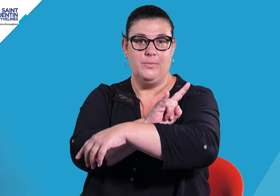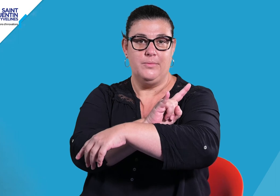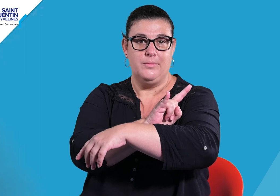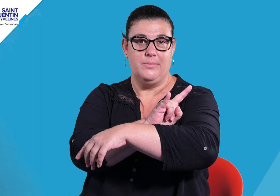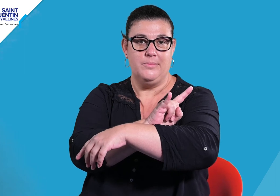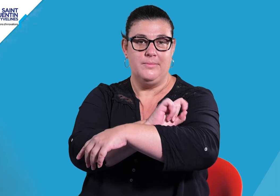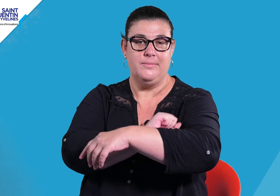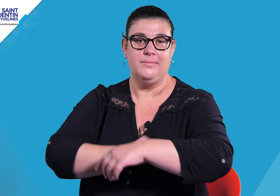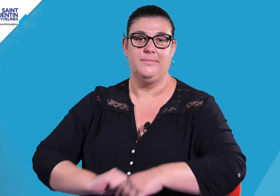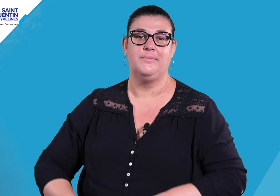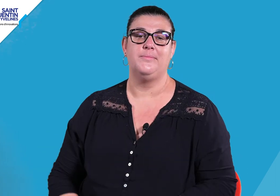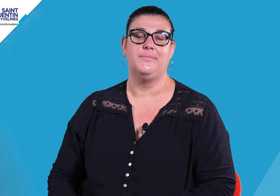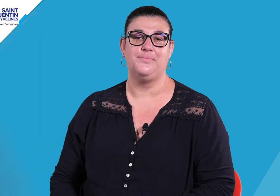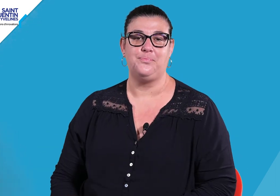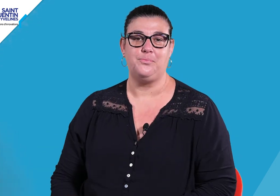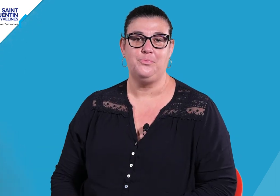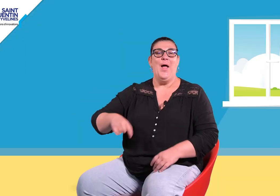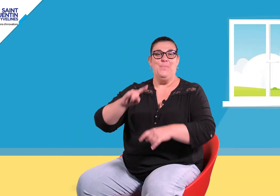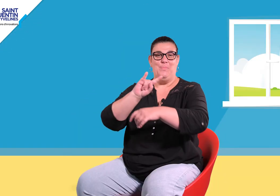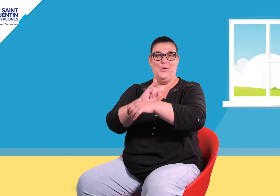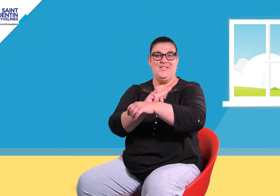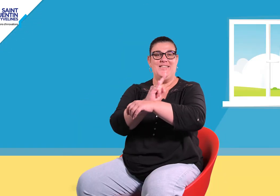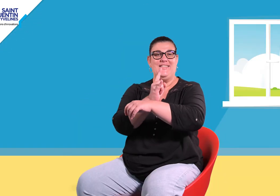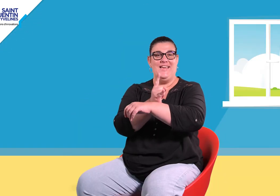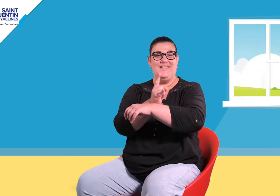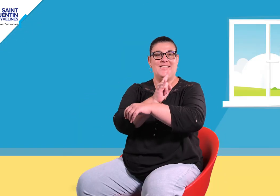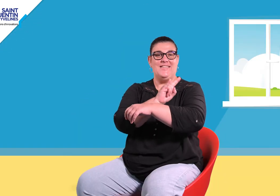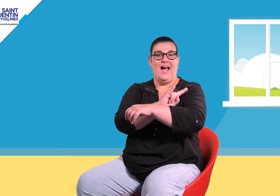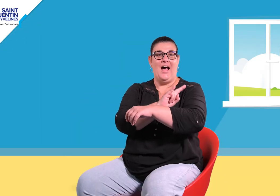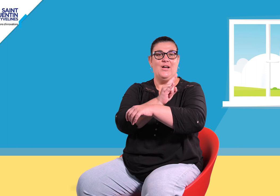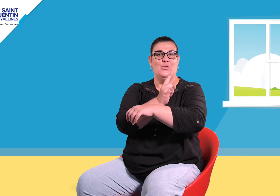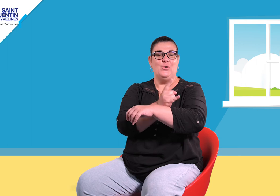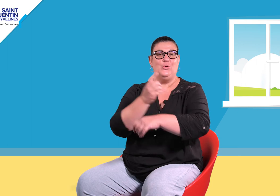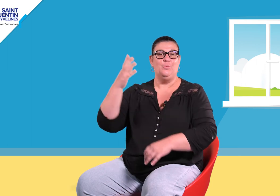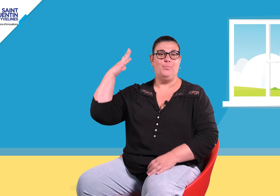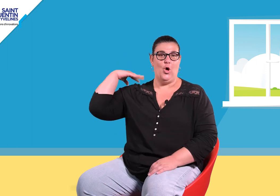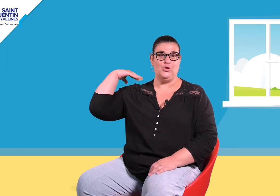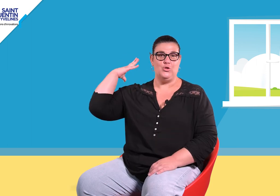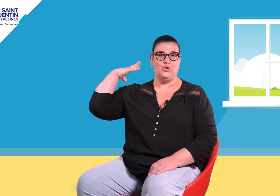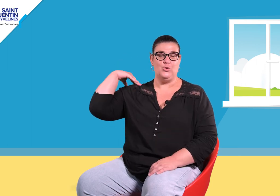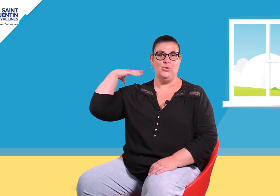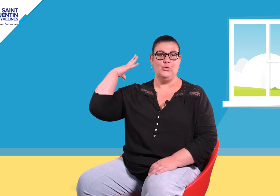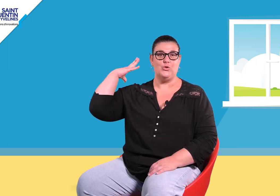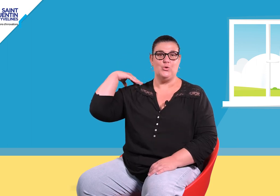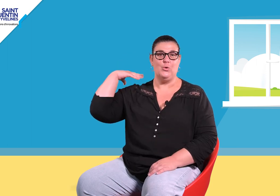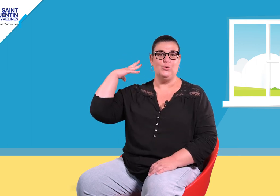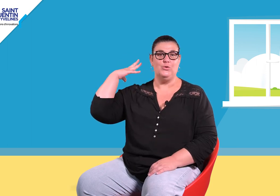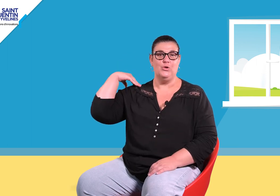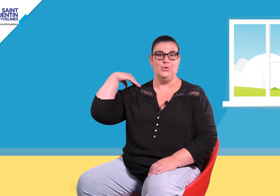'est Petit escargot porte sur son dos